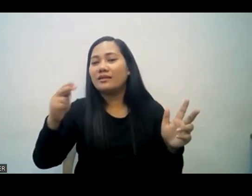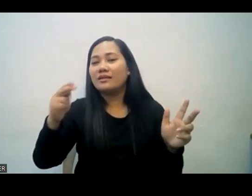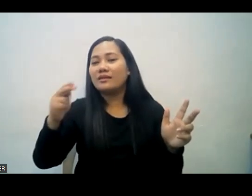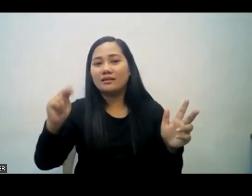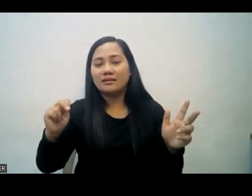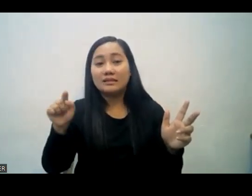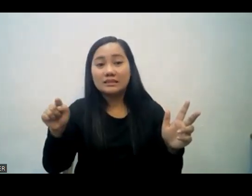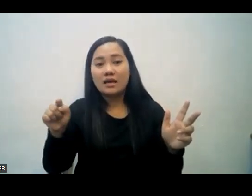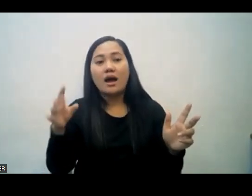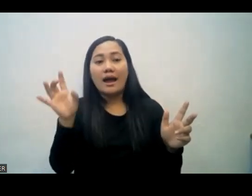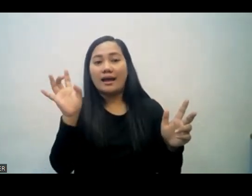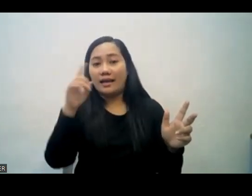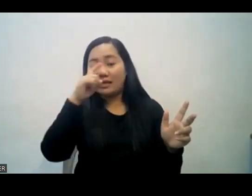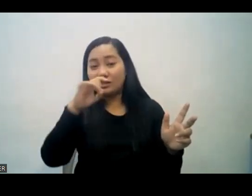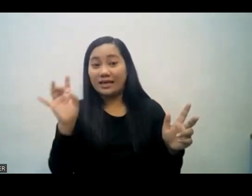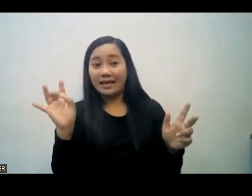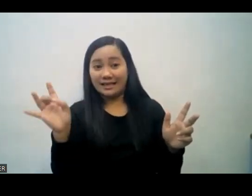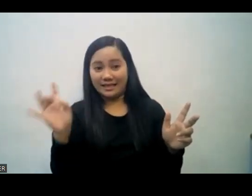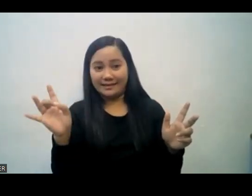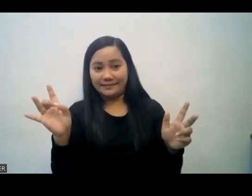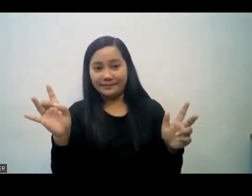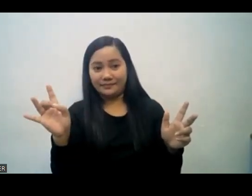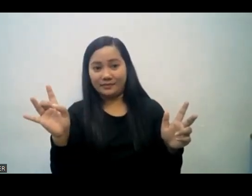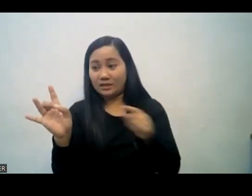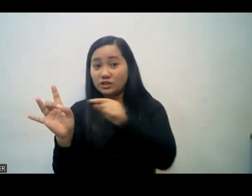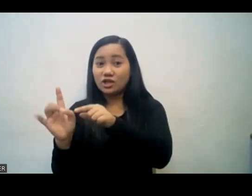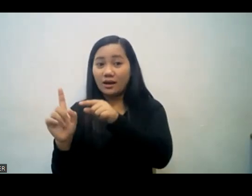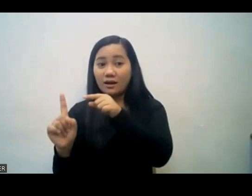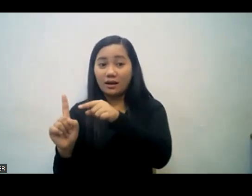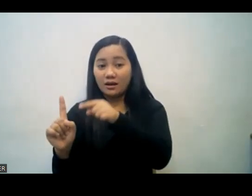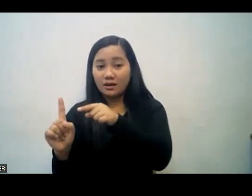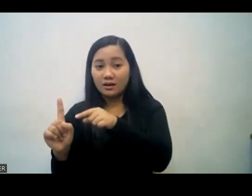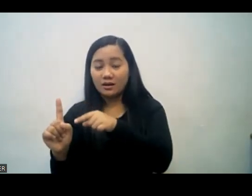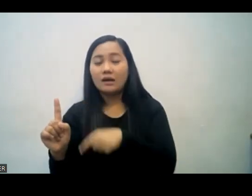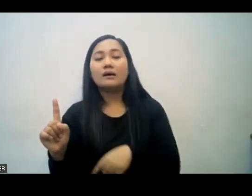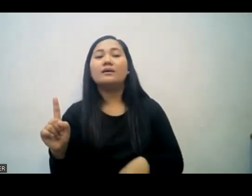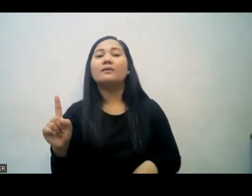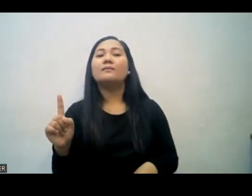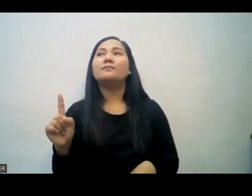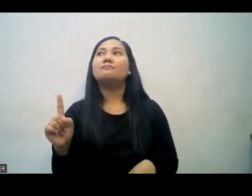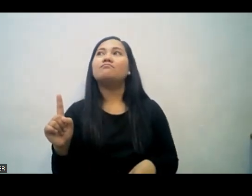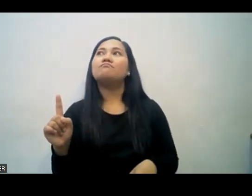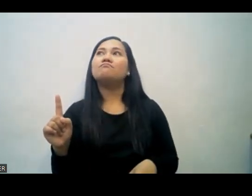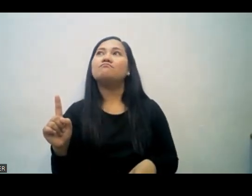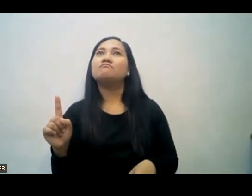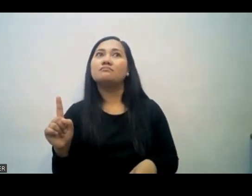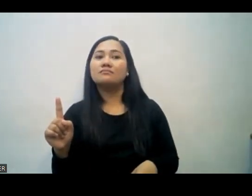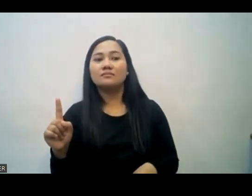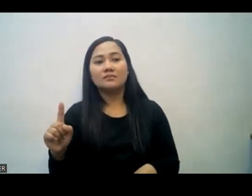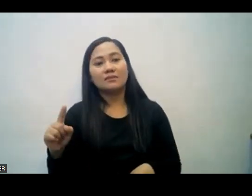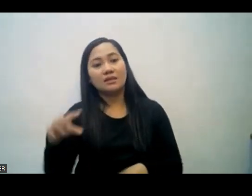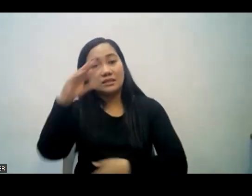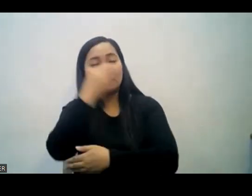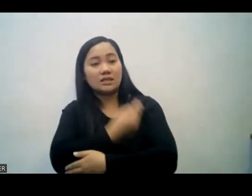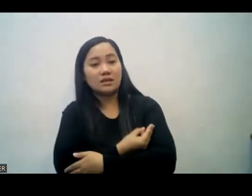50 years but they had a true fellowship like lovers kaya ngunit meron po silang